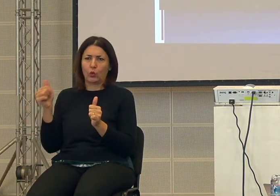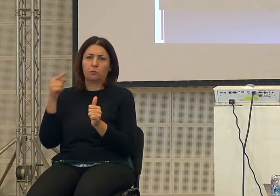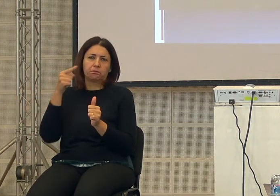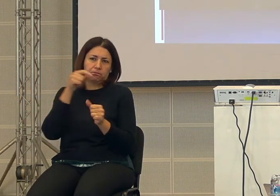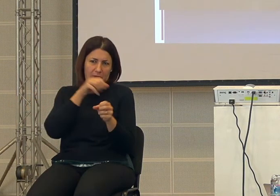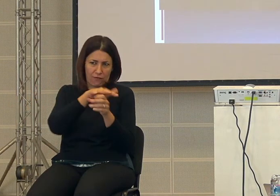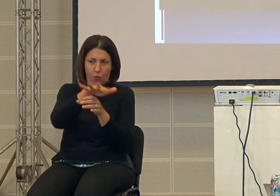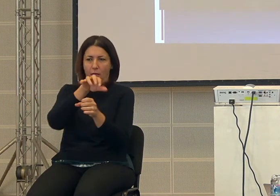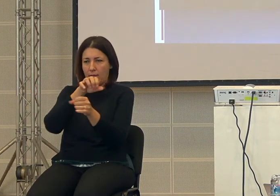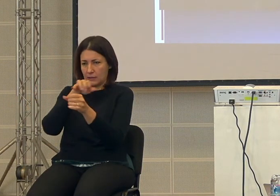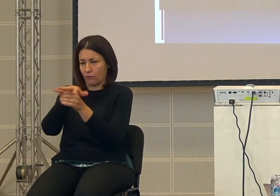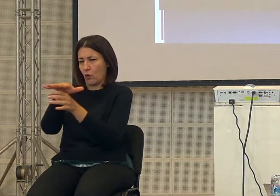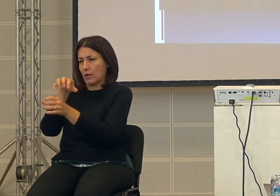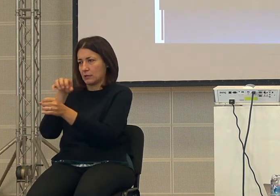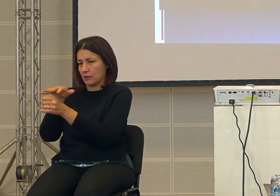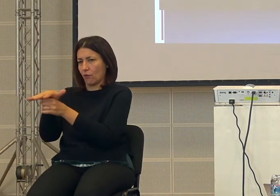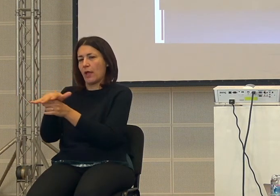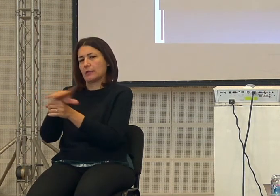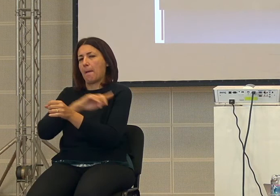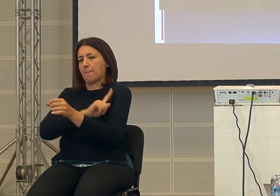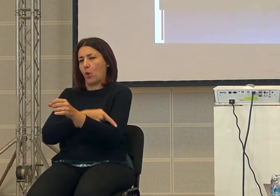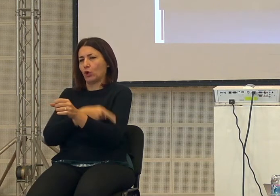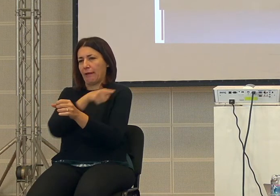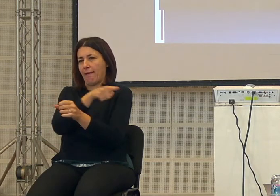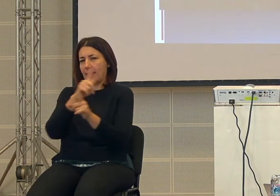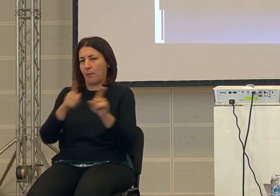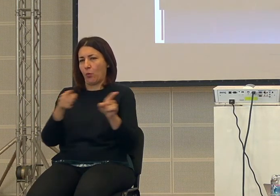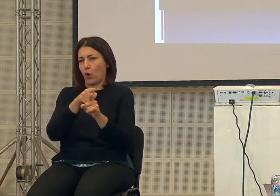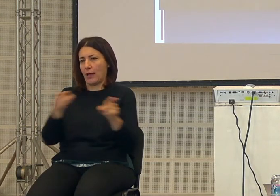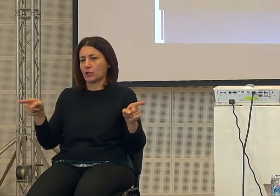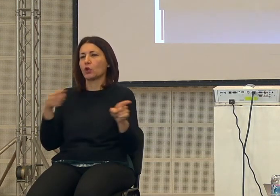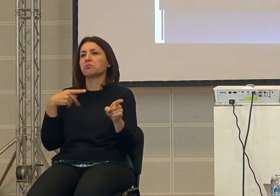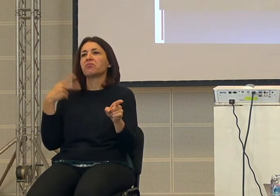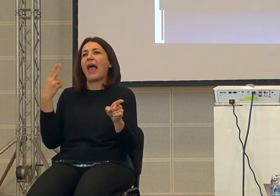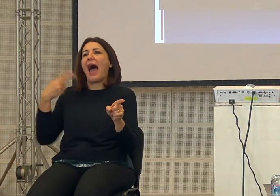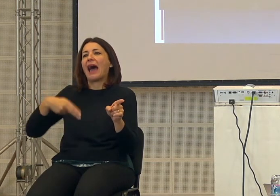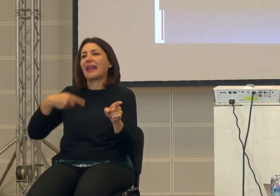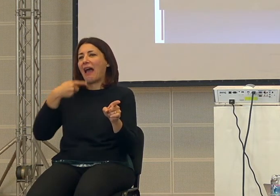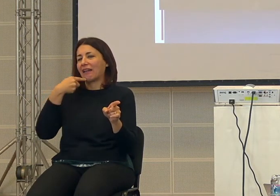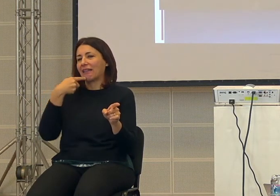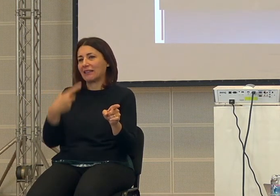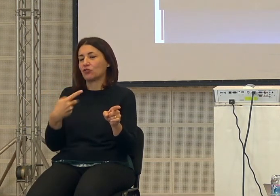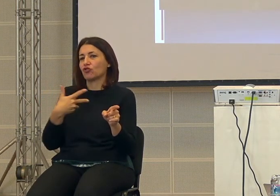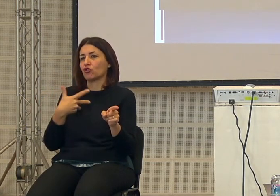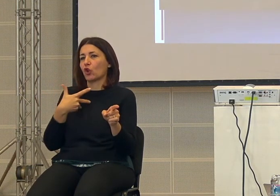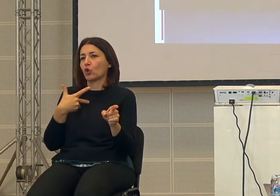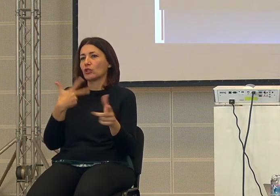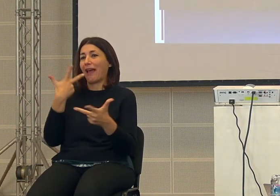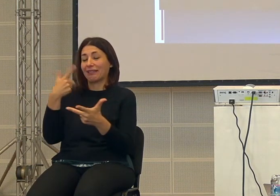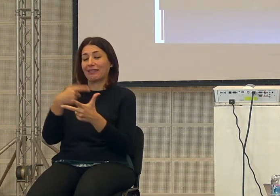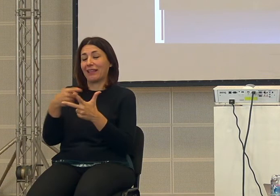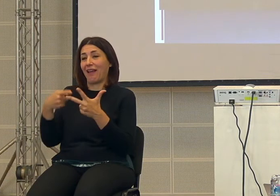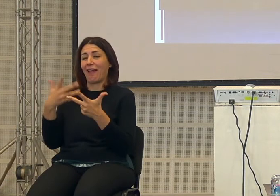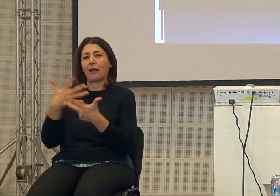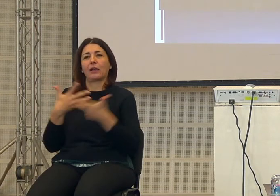influenza hanno il loro potere secondo orari ci sono tre ci sono state diciamo ci sono state tre